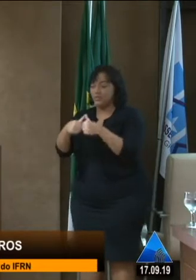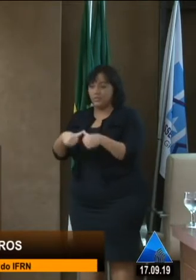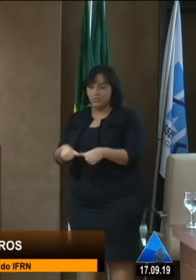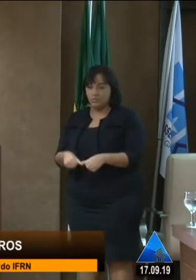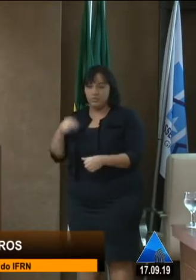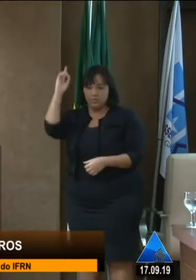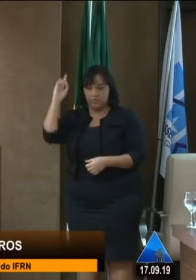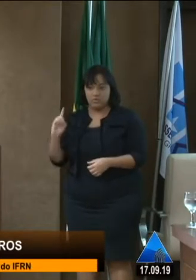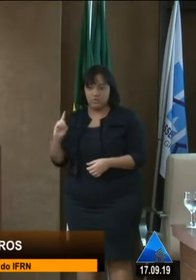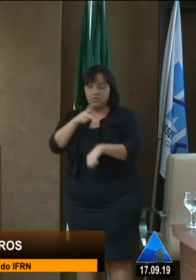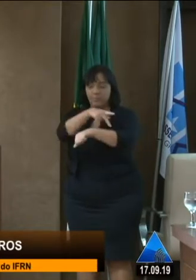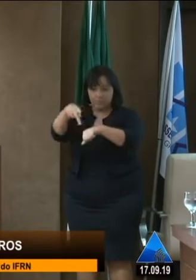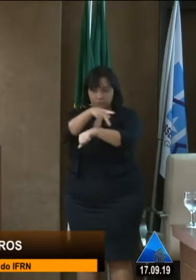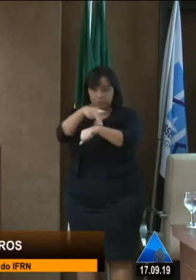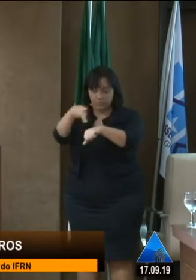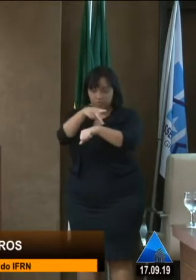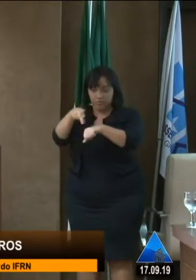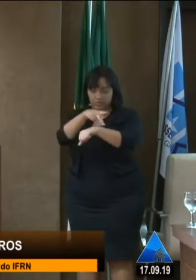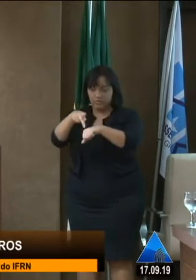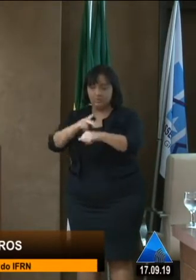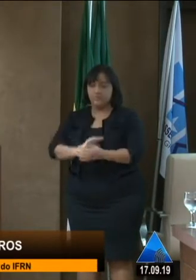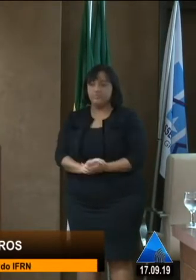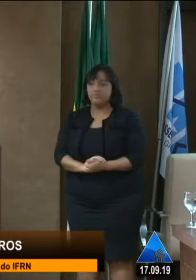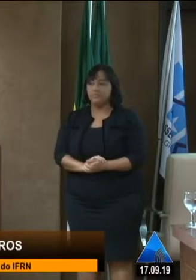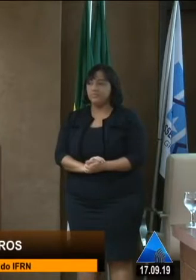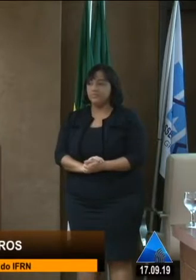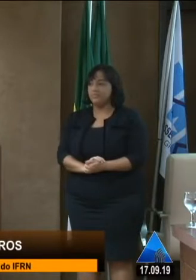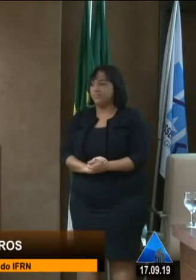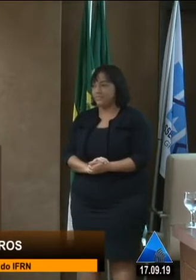diretora pedagógica, sou pedagoga do Instituto.